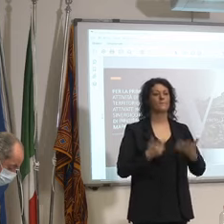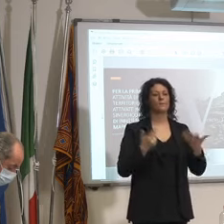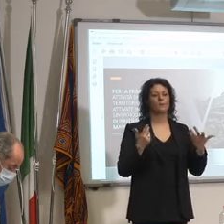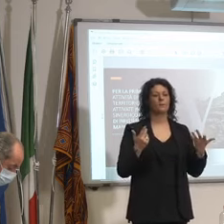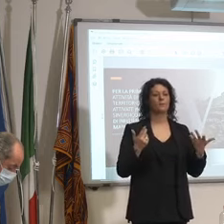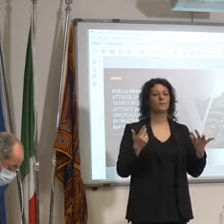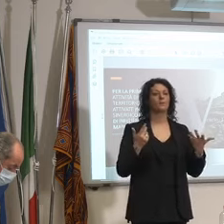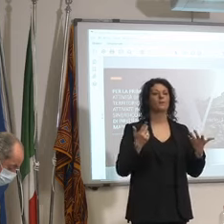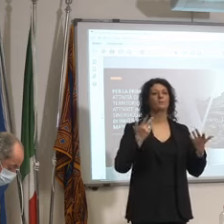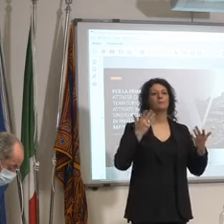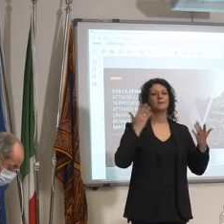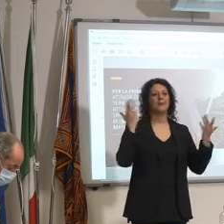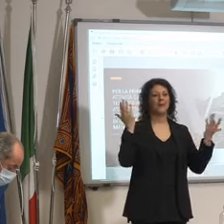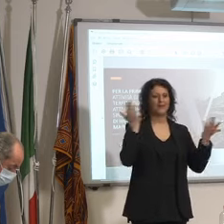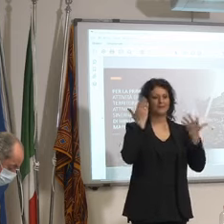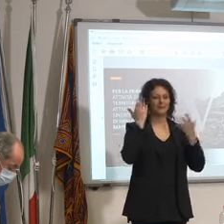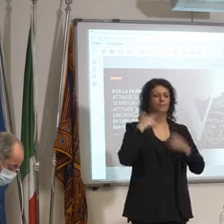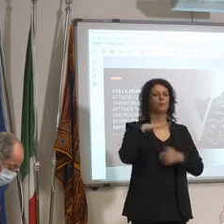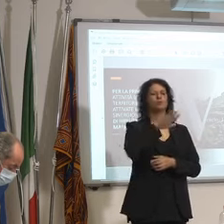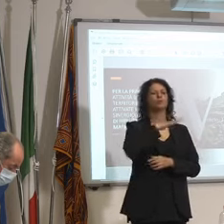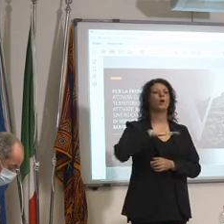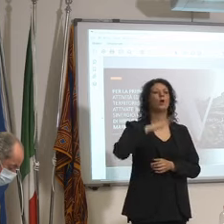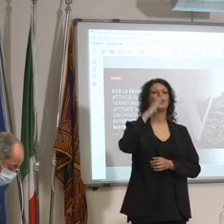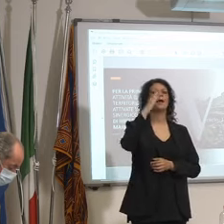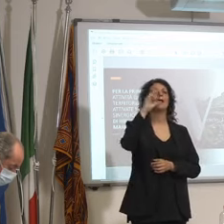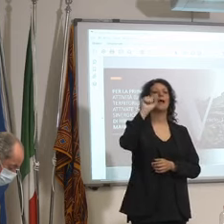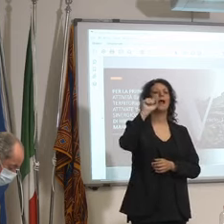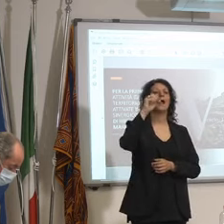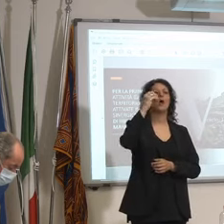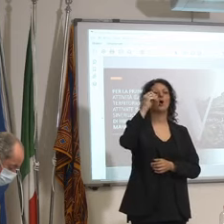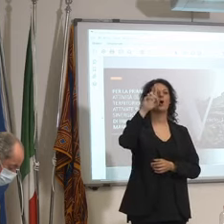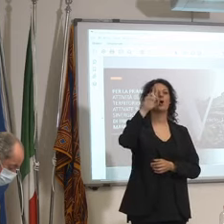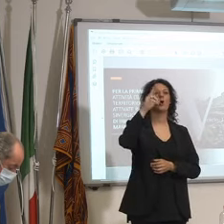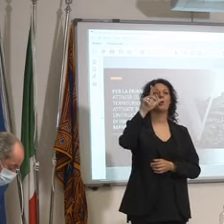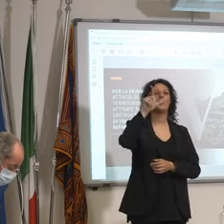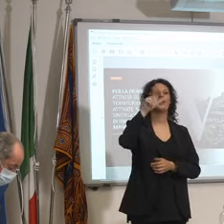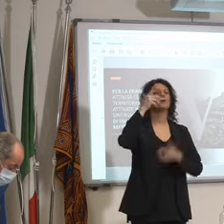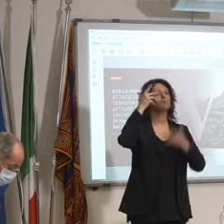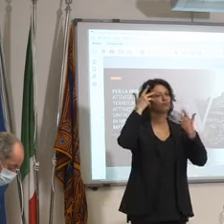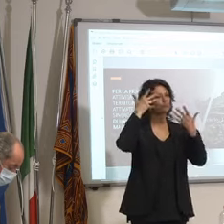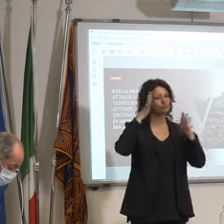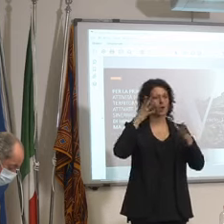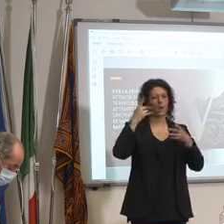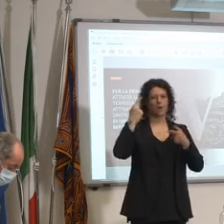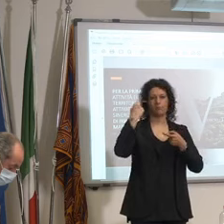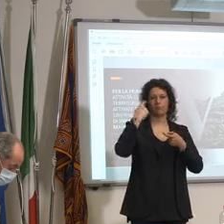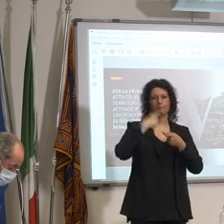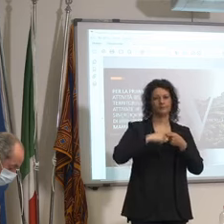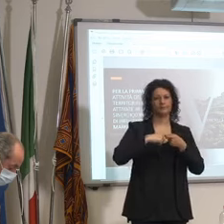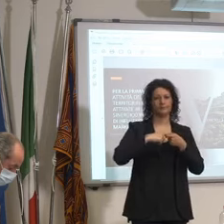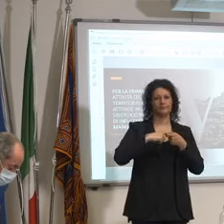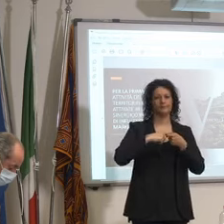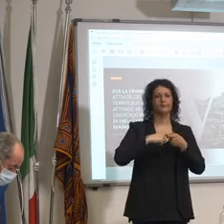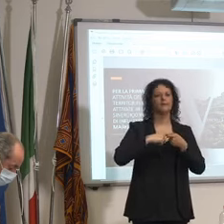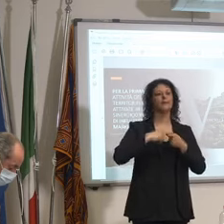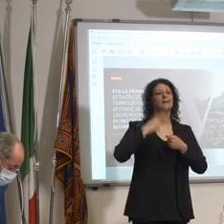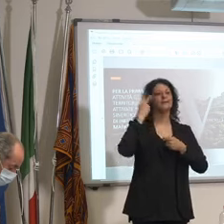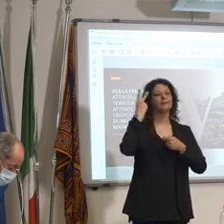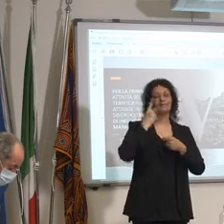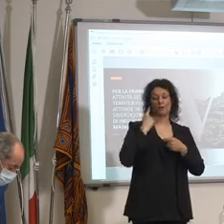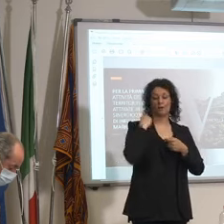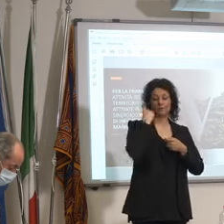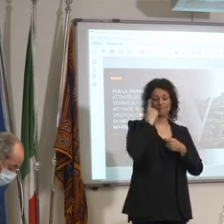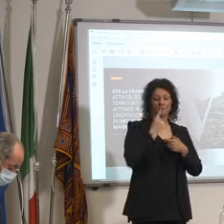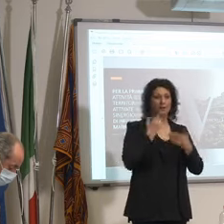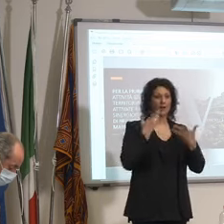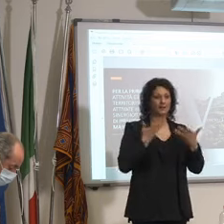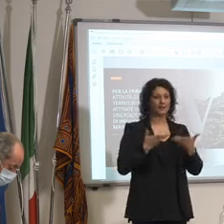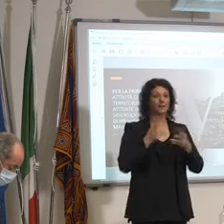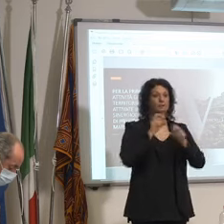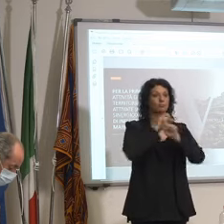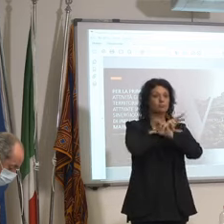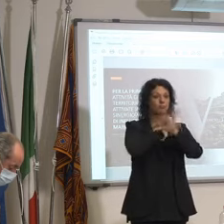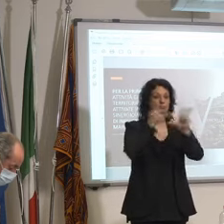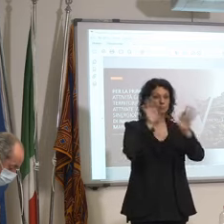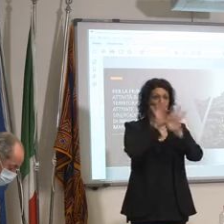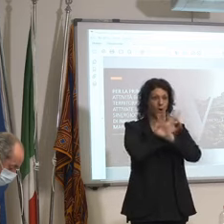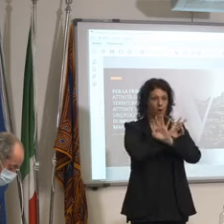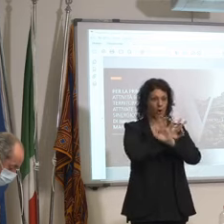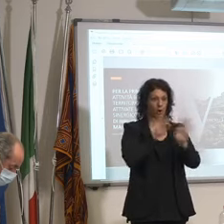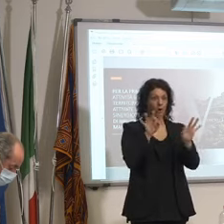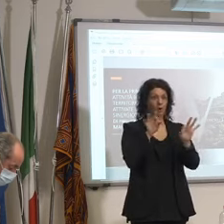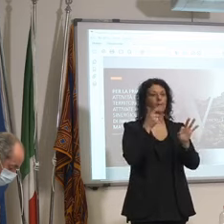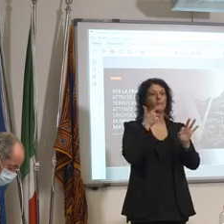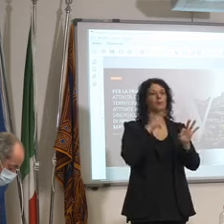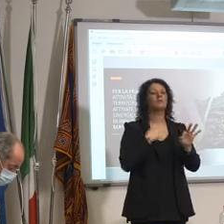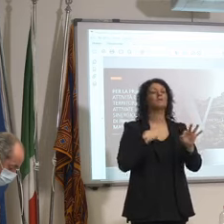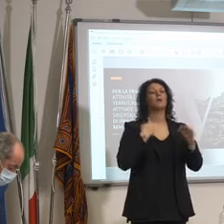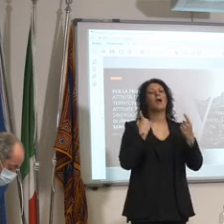a Raba Caorle però noi non l'abbiamo lanciato fino ad ora perché non volevamo lanciarlo a macchia di leopardo cioè